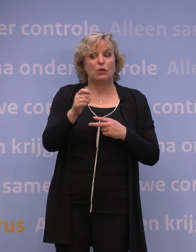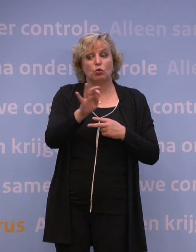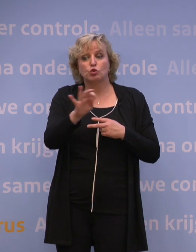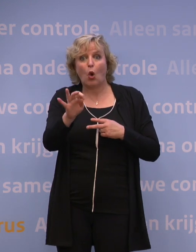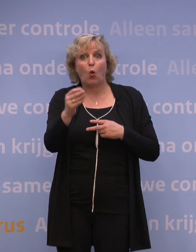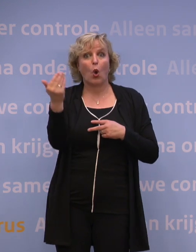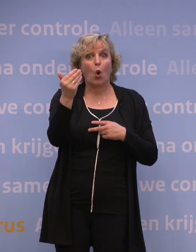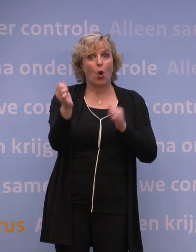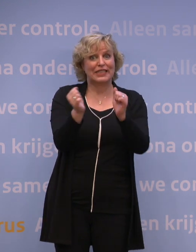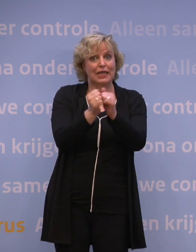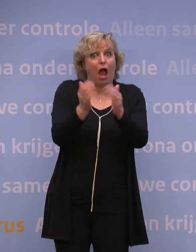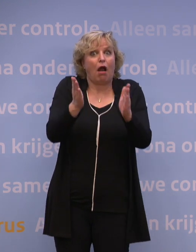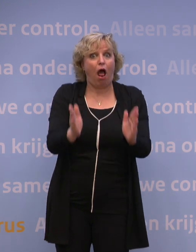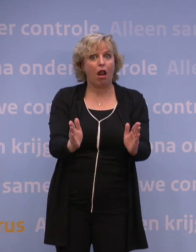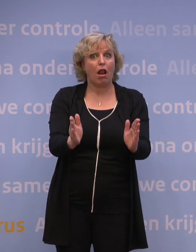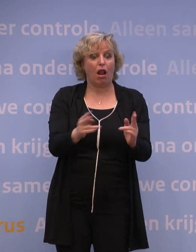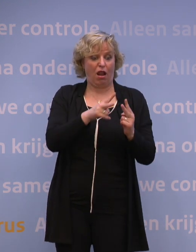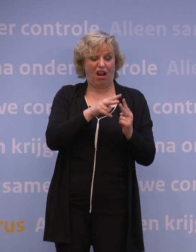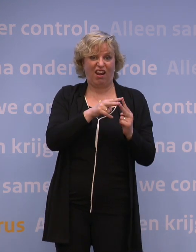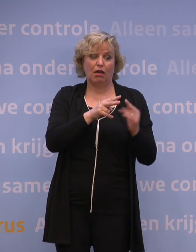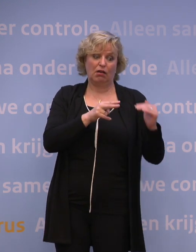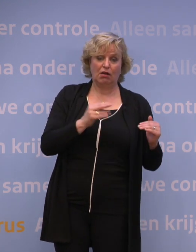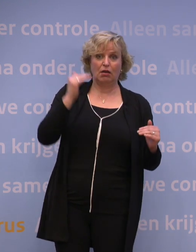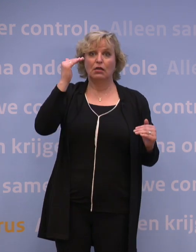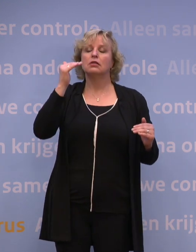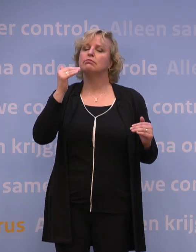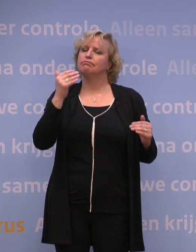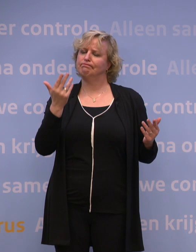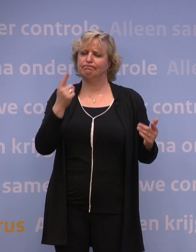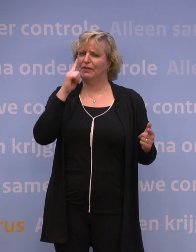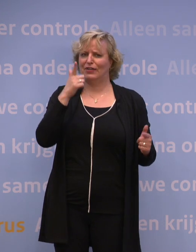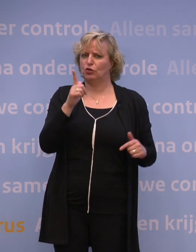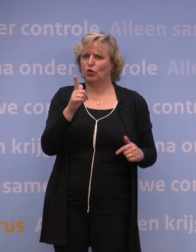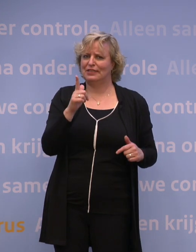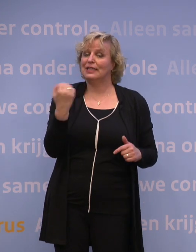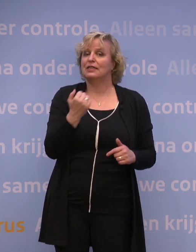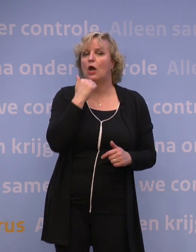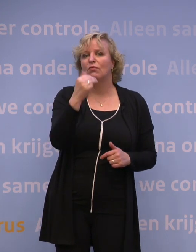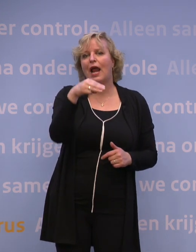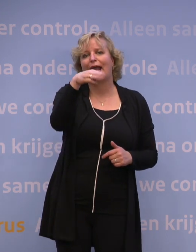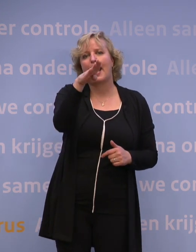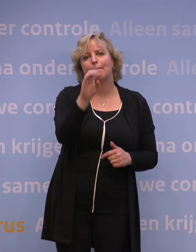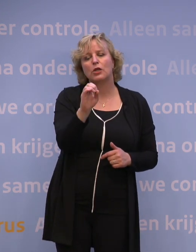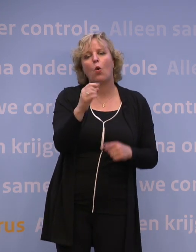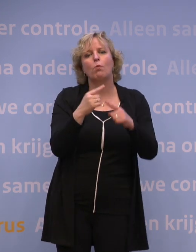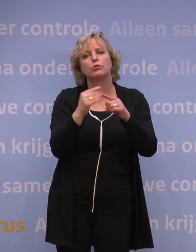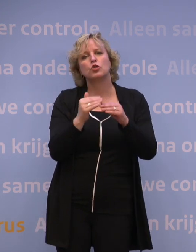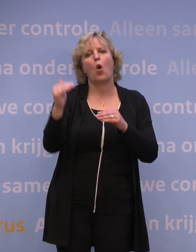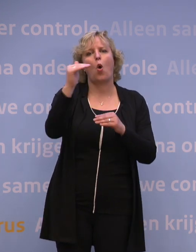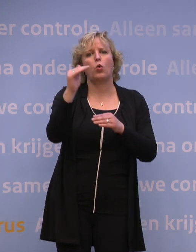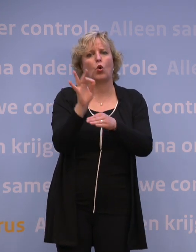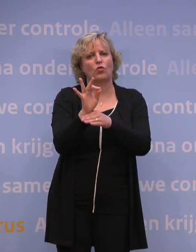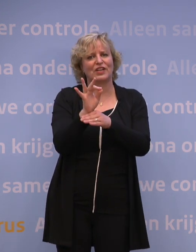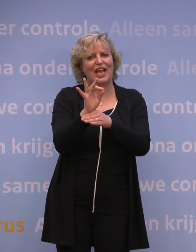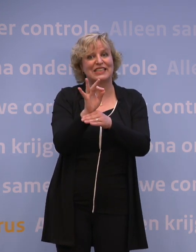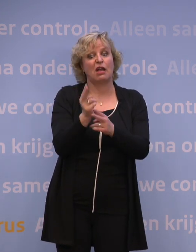collegejaar dus kan, is nog niet met zekerheid te zeggen. En daarom vragen we aan het MBO en het hoger onderwijs om zich op